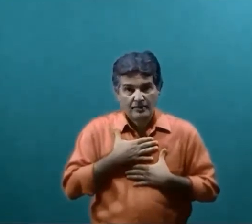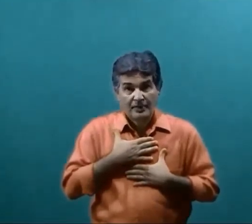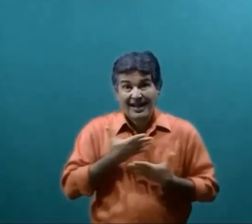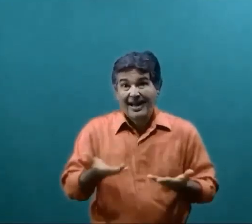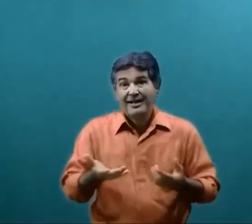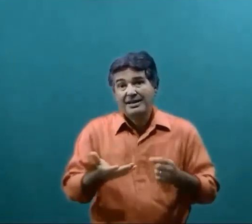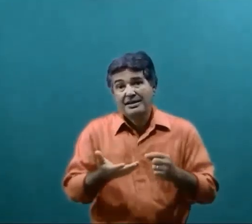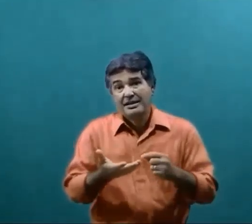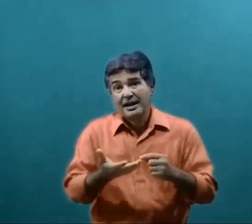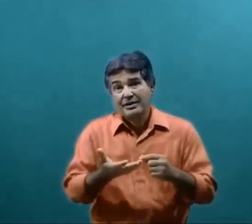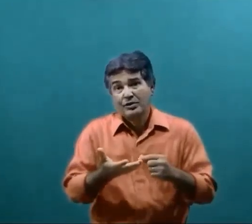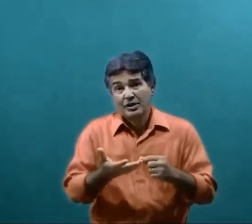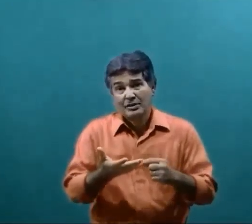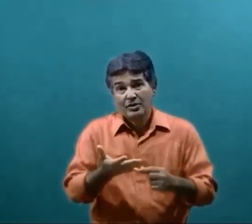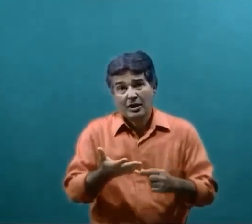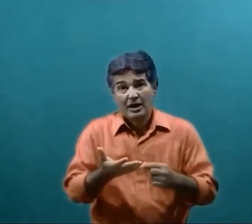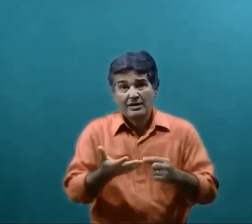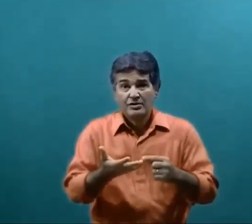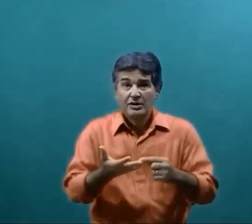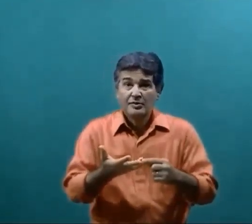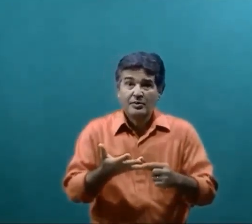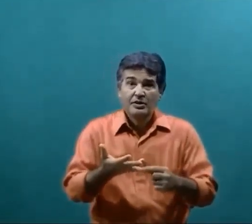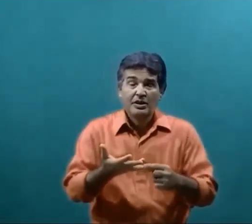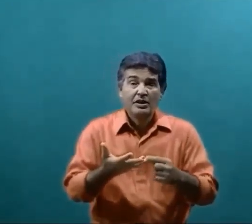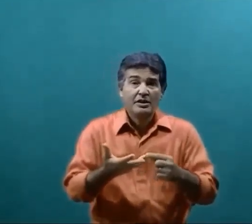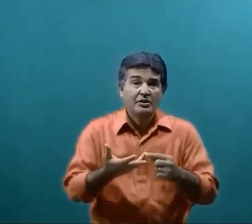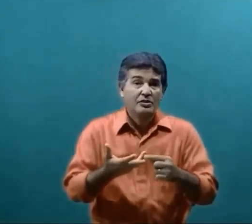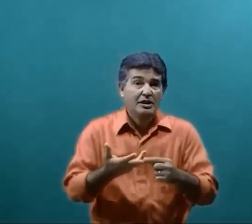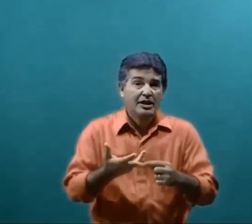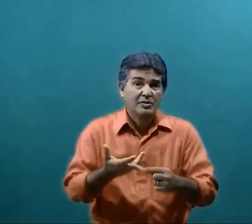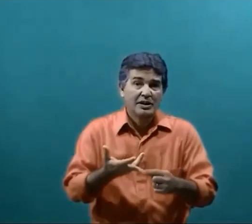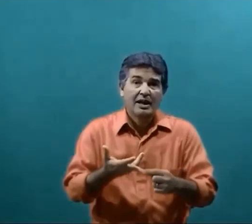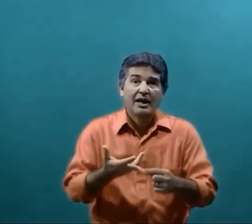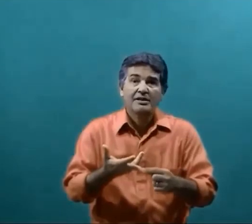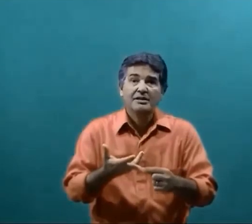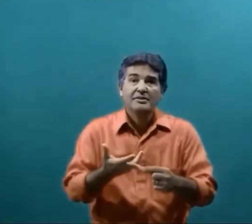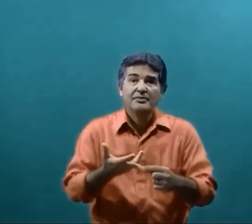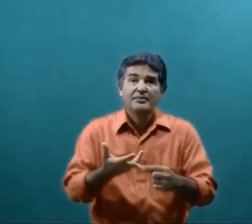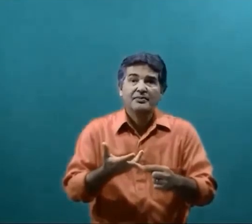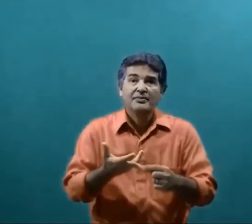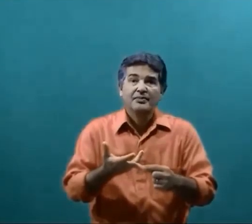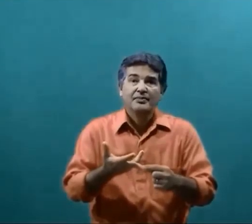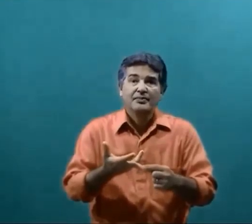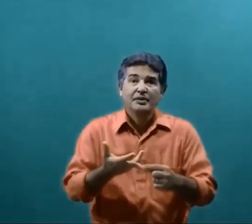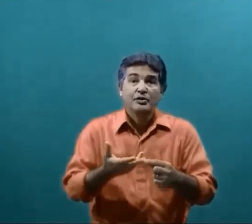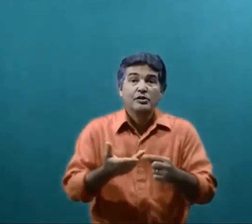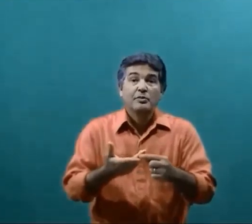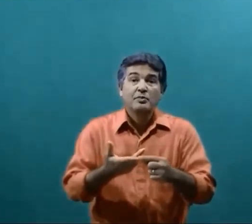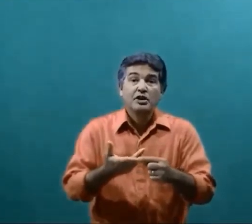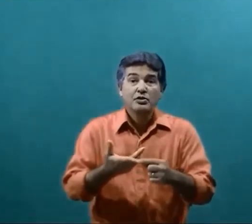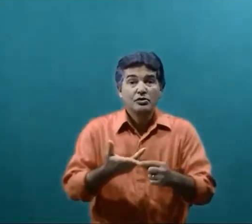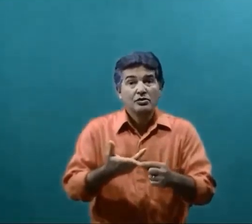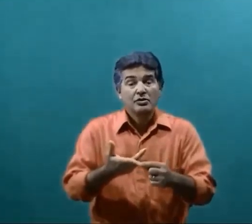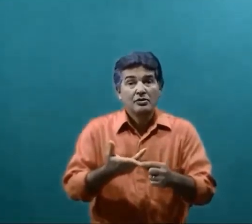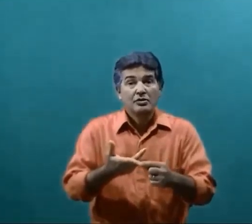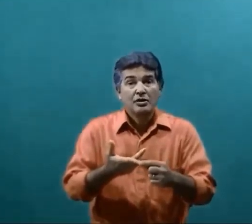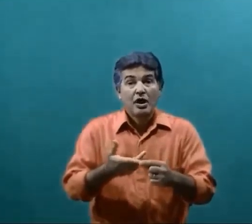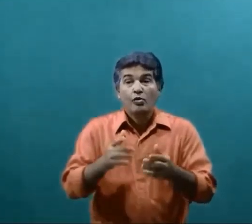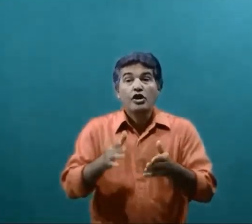A necessidade Dos aminoácidos Das proteínas Dos sais minerais Dos lipídios Os